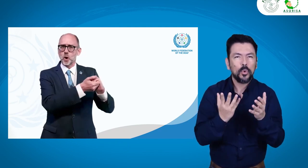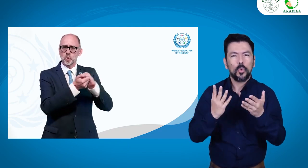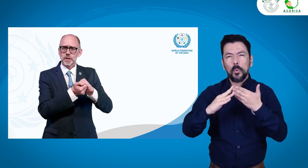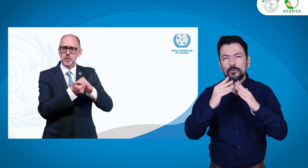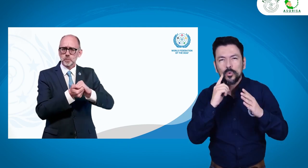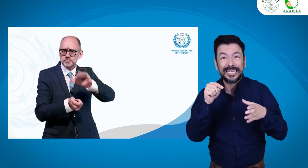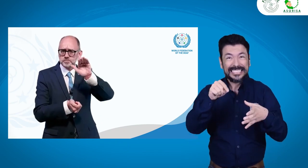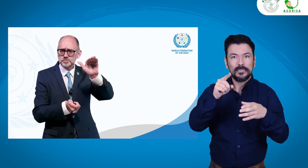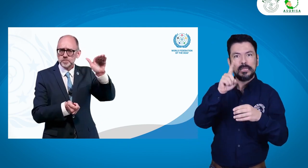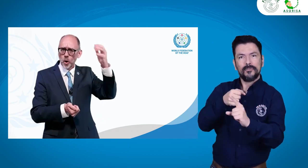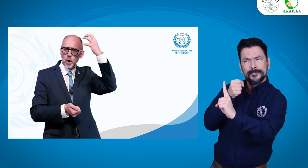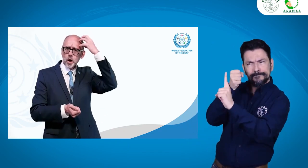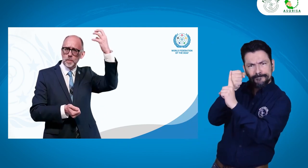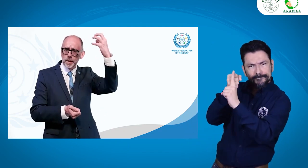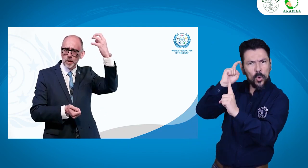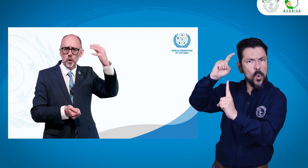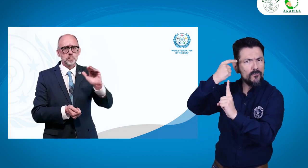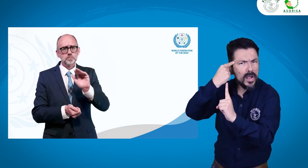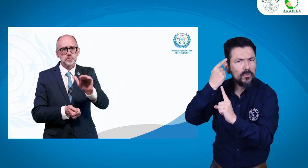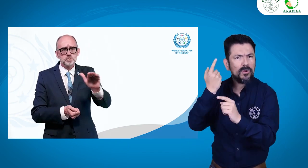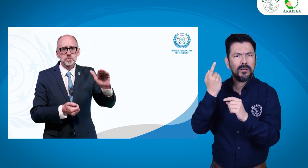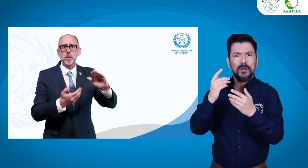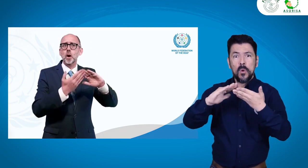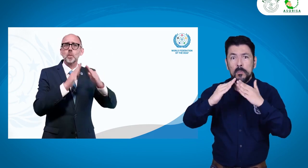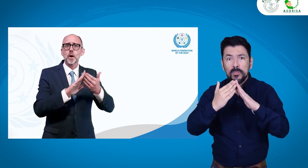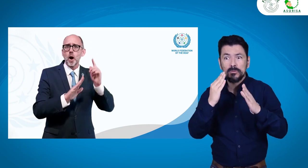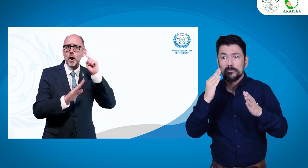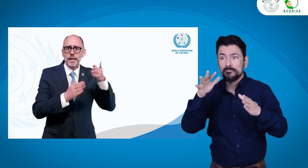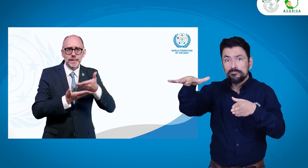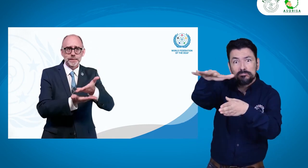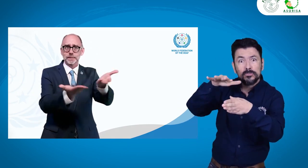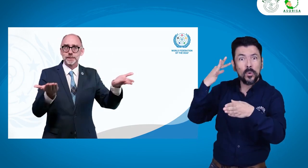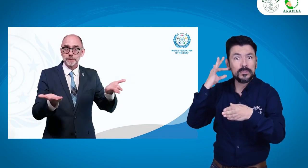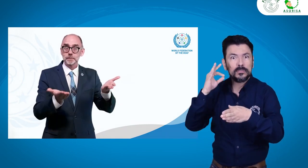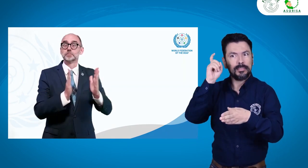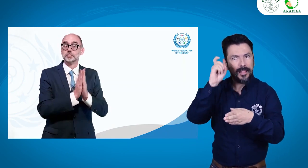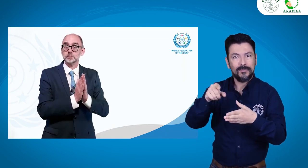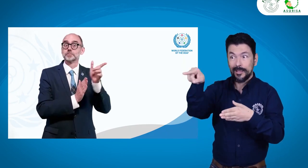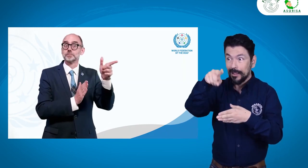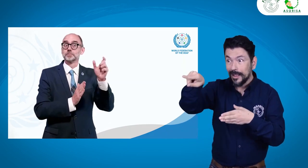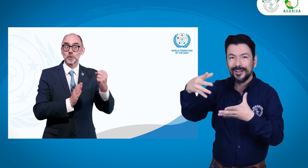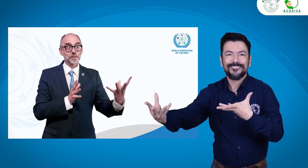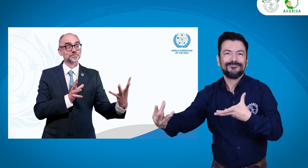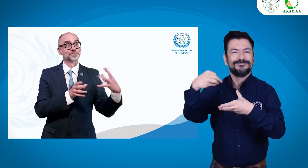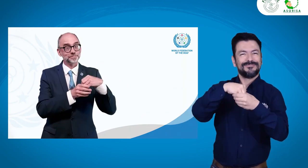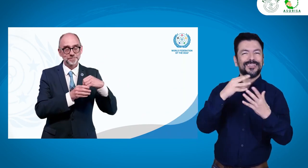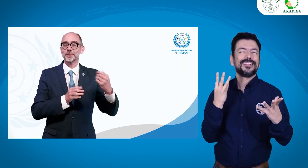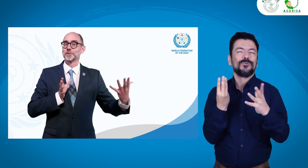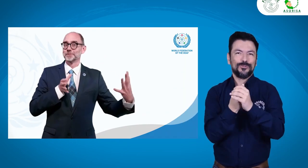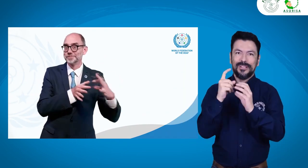sorda, así como lo está haciendo FENASCOL y las asociaciones, llamando la atención a gobierno, haciendo